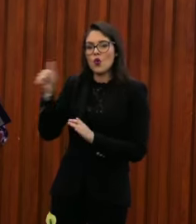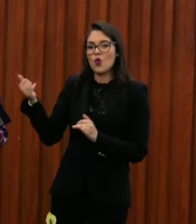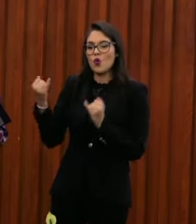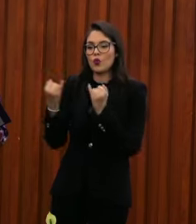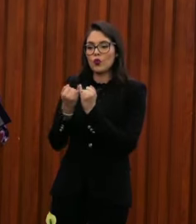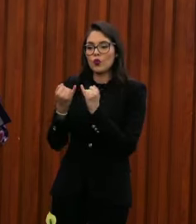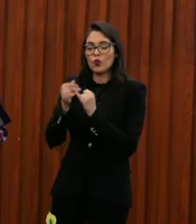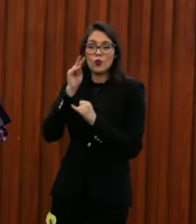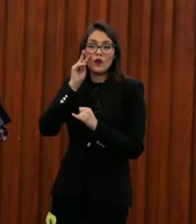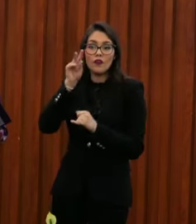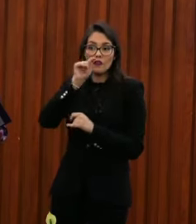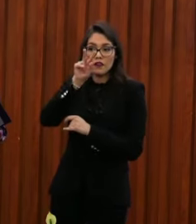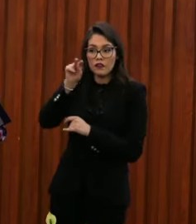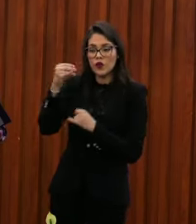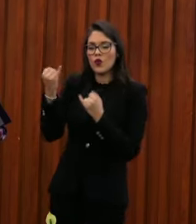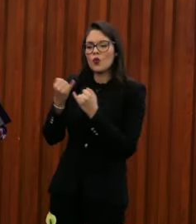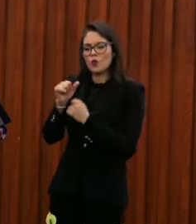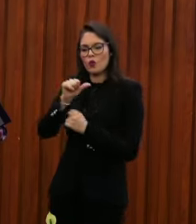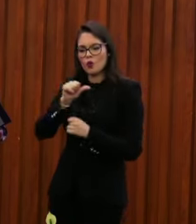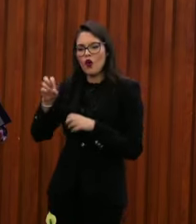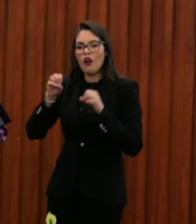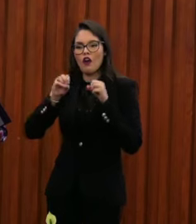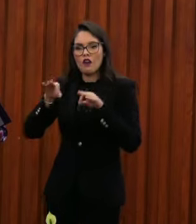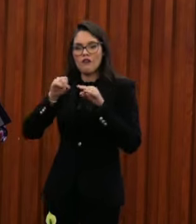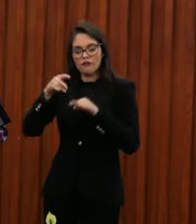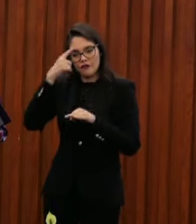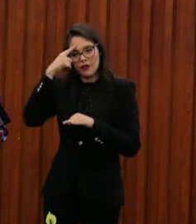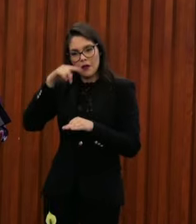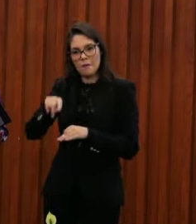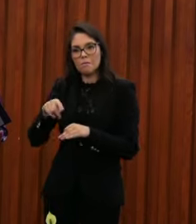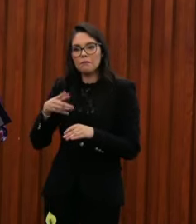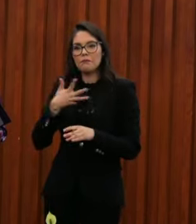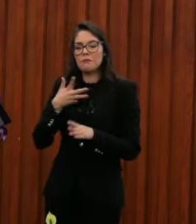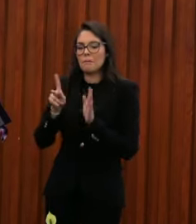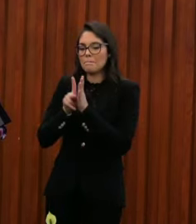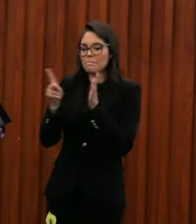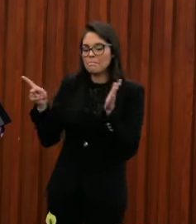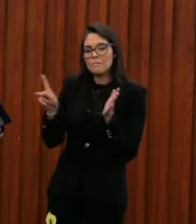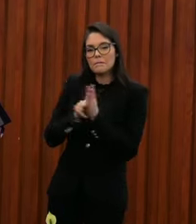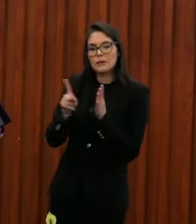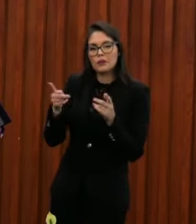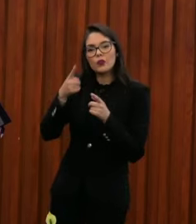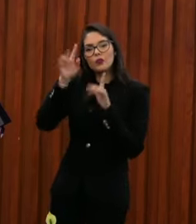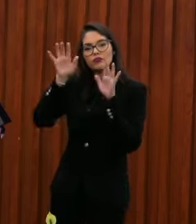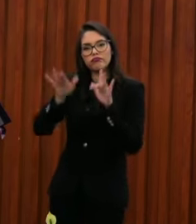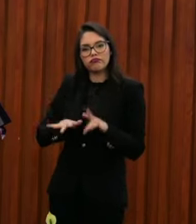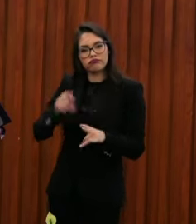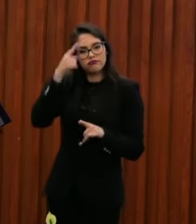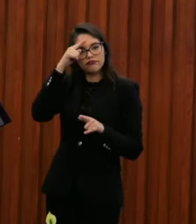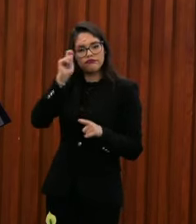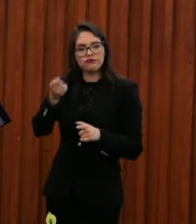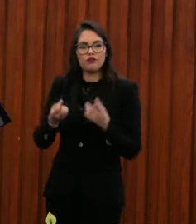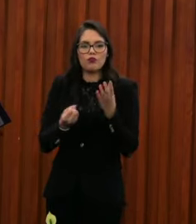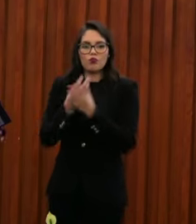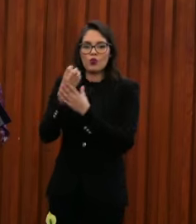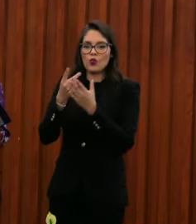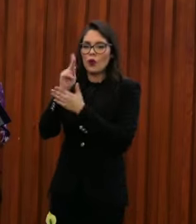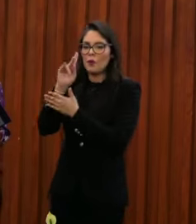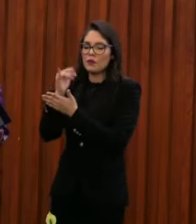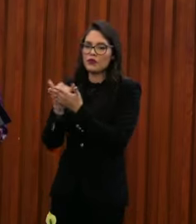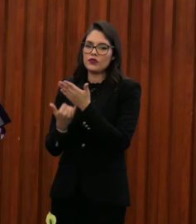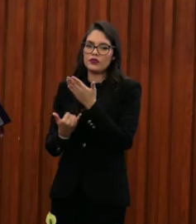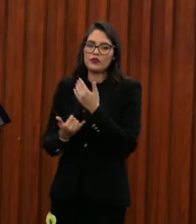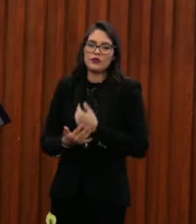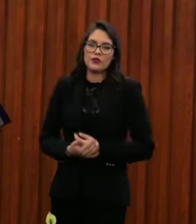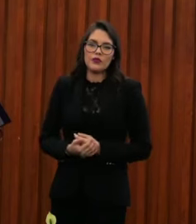medios como con oficinas públicas de comunicación social, entre otros proyectos concretados desde su creación. En un